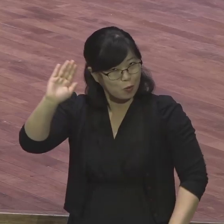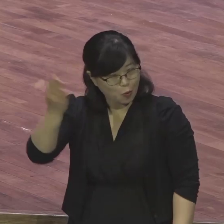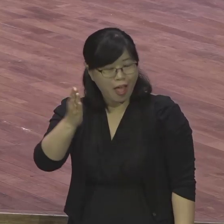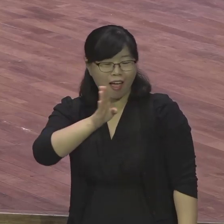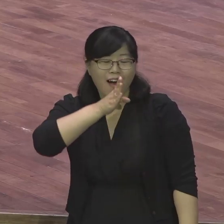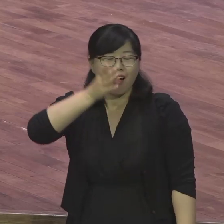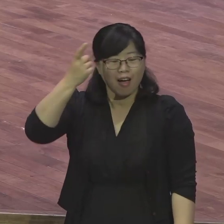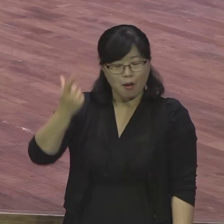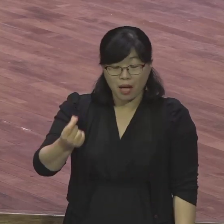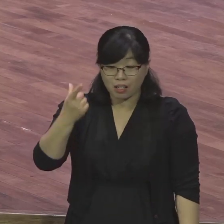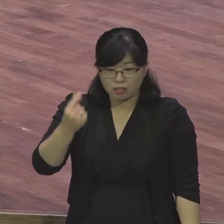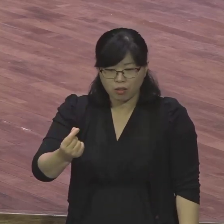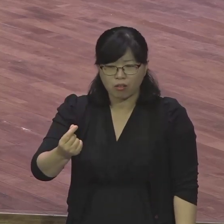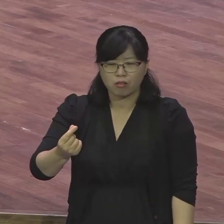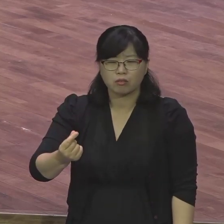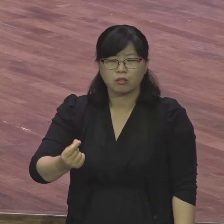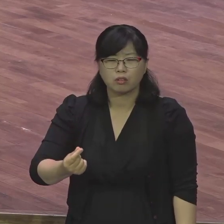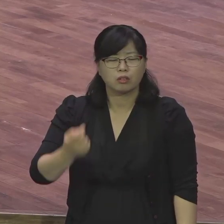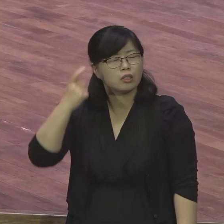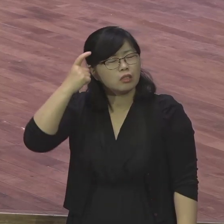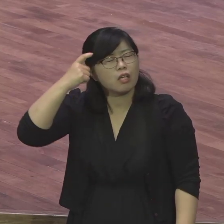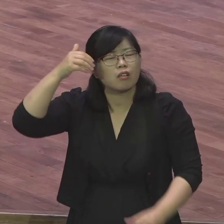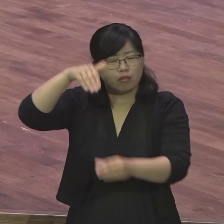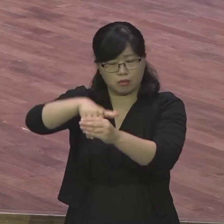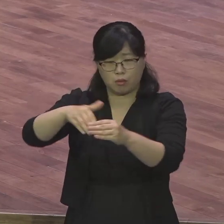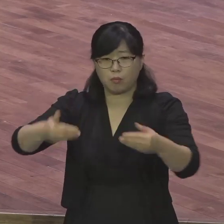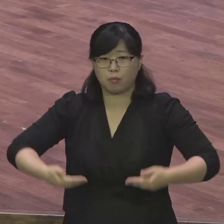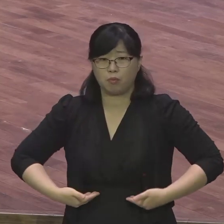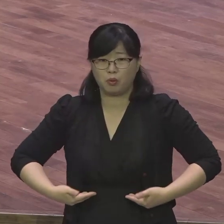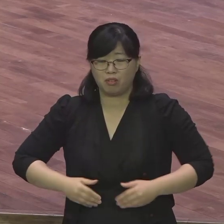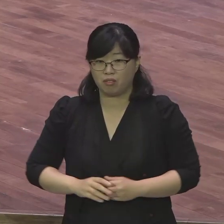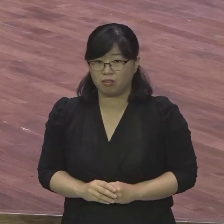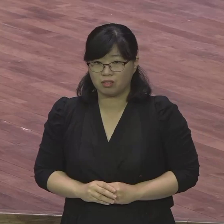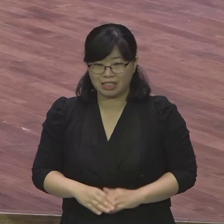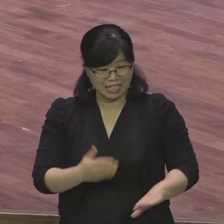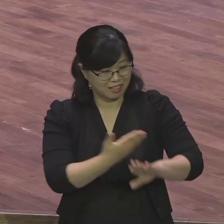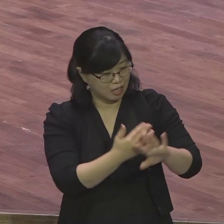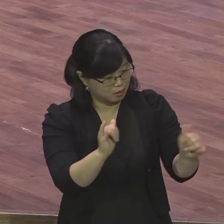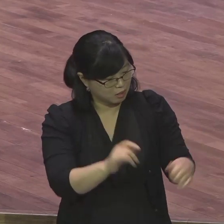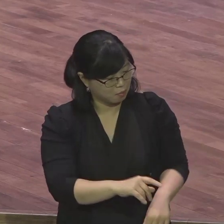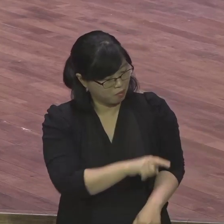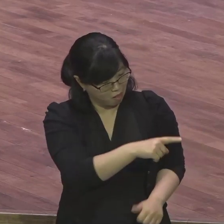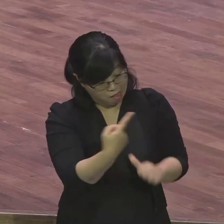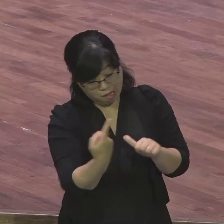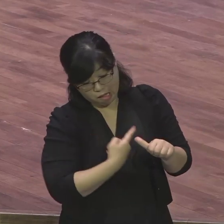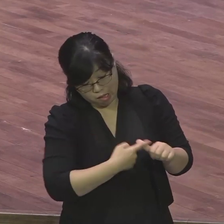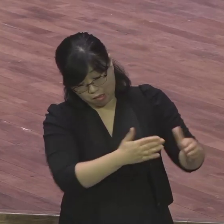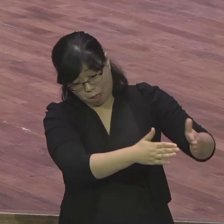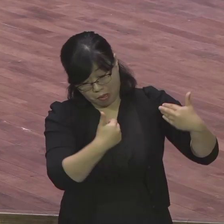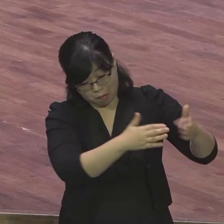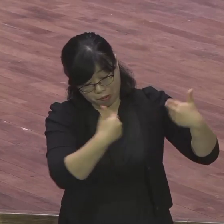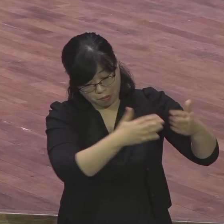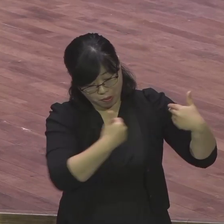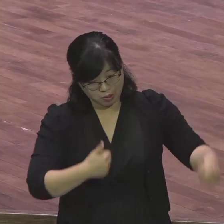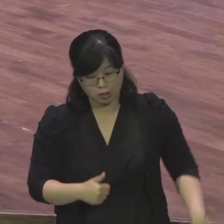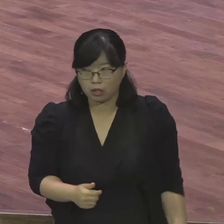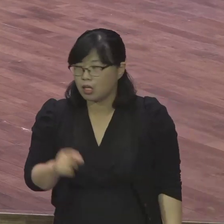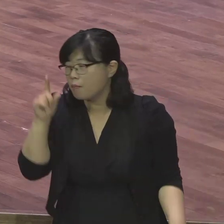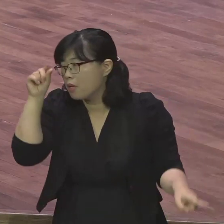돈 몇 푼 누구 말 한마디에 내가 밤잠 못 자고 내가 고통당하고 문제사건에 잡혀있어 그런 내가 신분이 아니구나